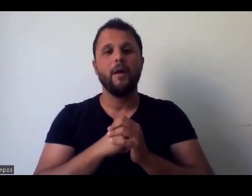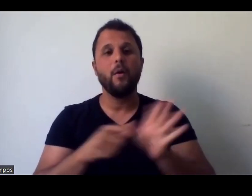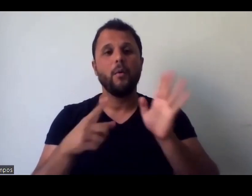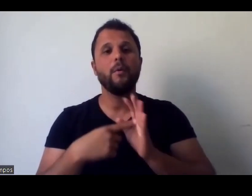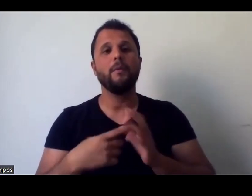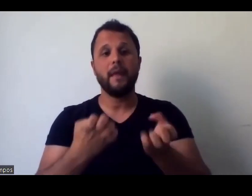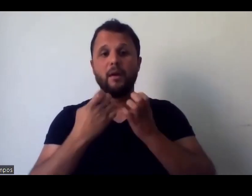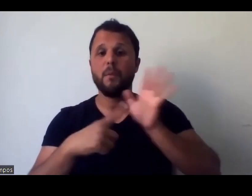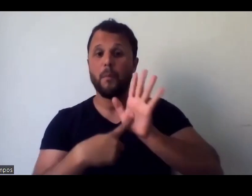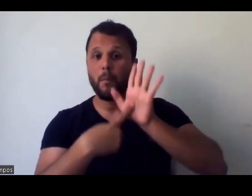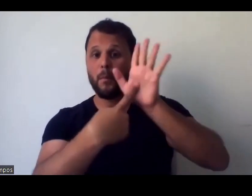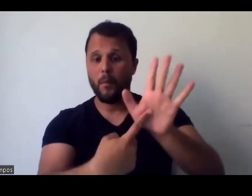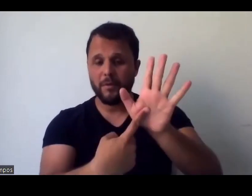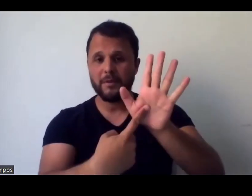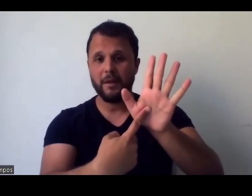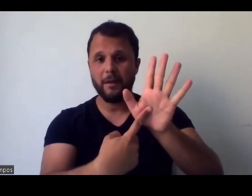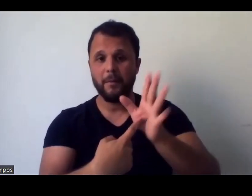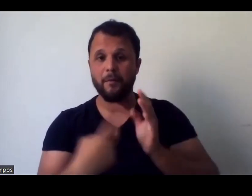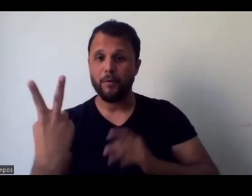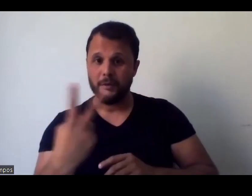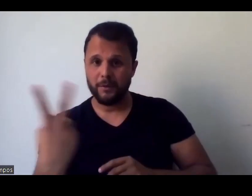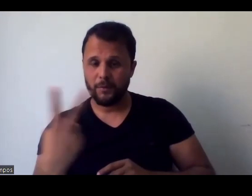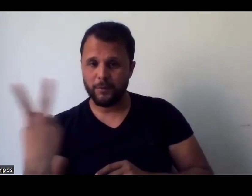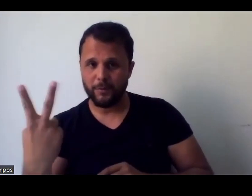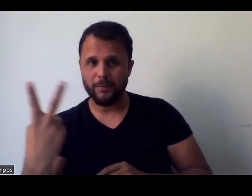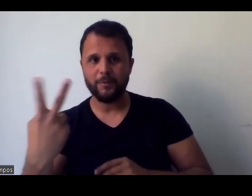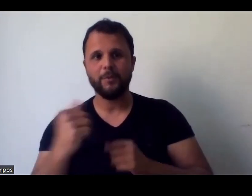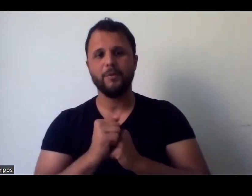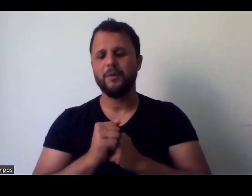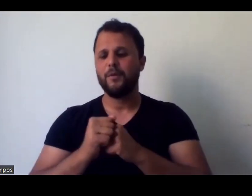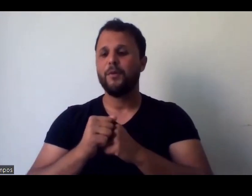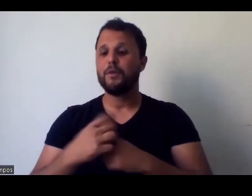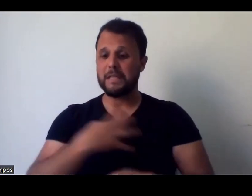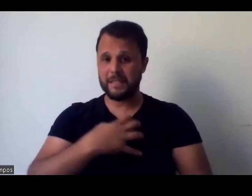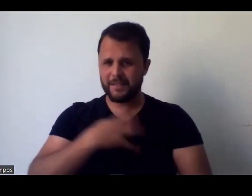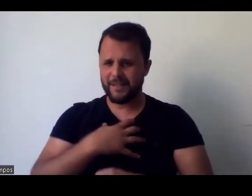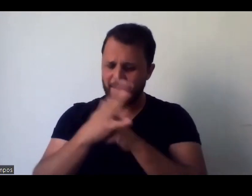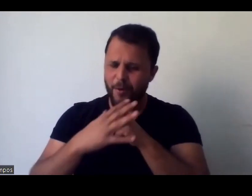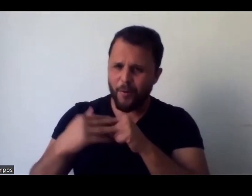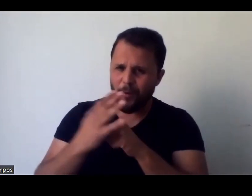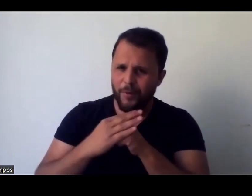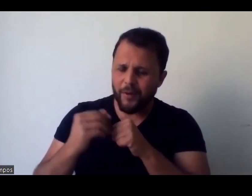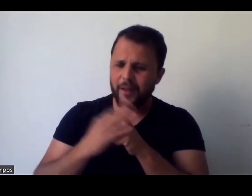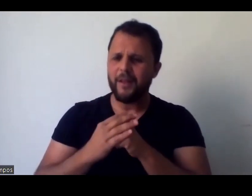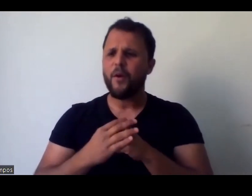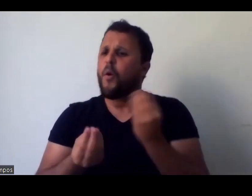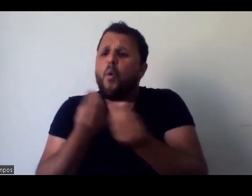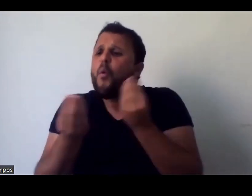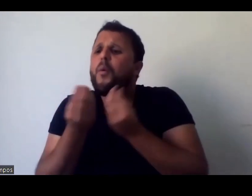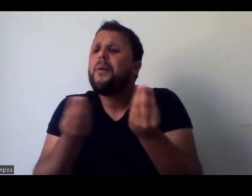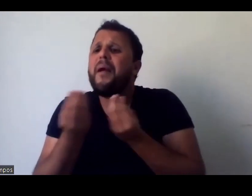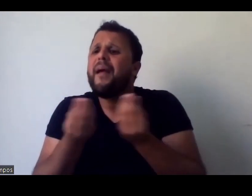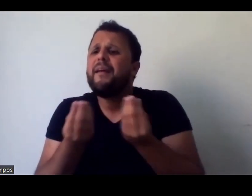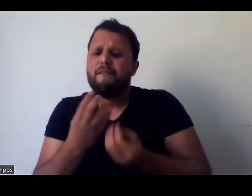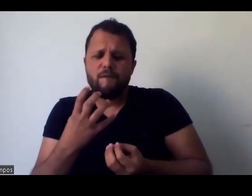o tanto que vocês se sentem acolhidas quando vocês estão em museus, o que faltaria pra esse acolhimento acontecer, dessas